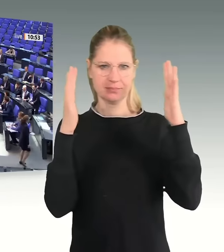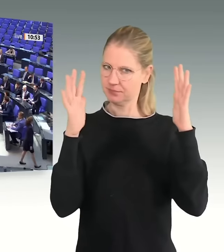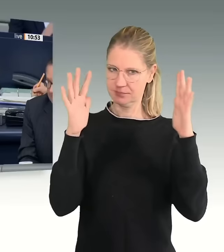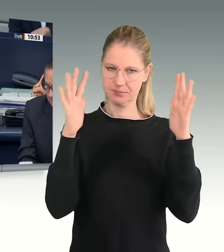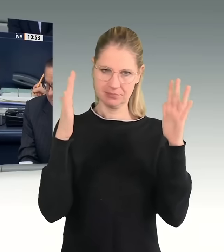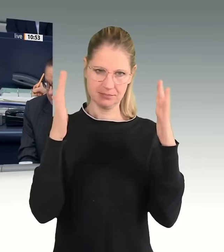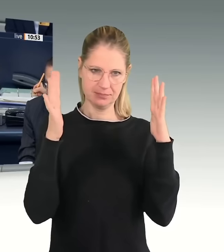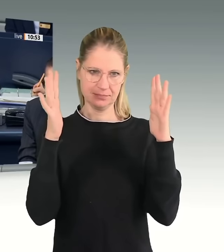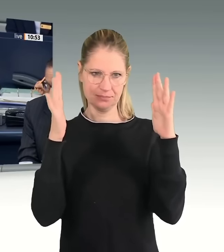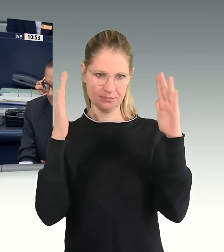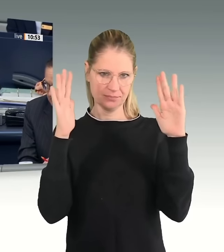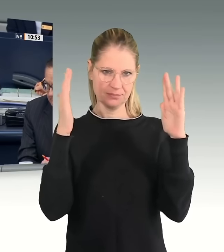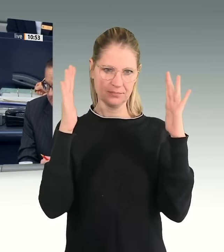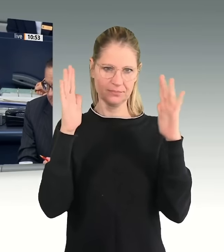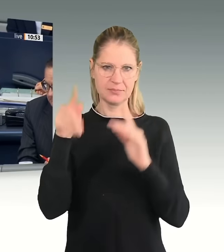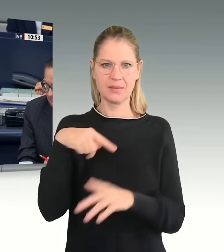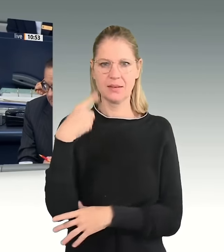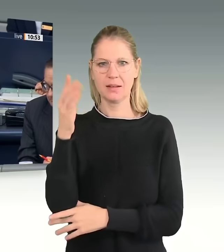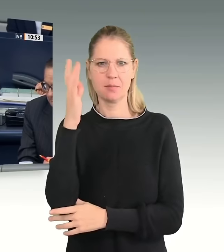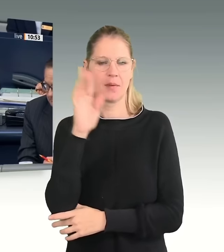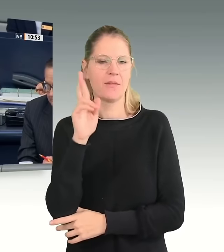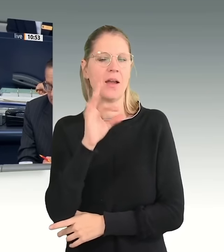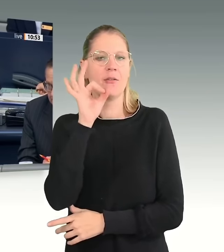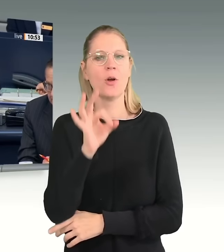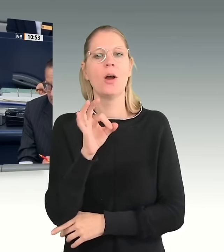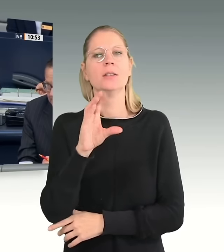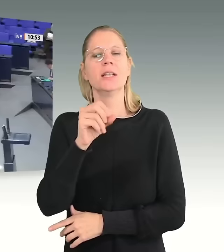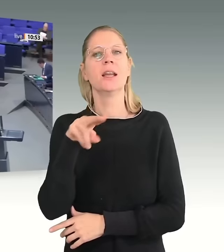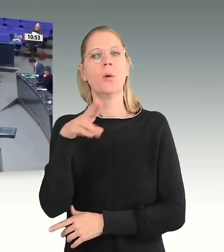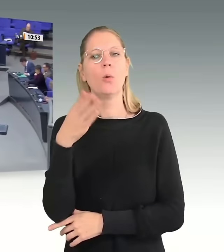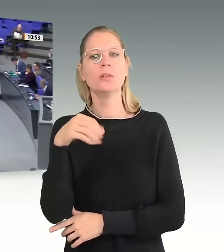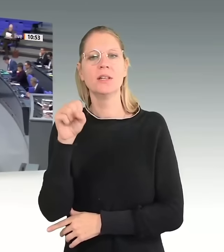Als Nächster hat das Wort für die CDU-CSU-Fraktion Maximilian Mörsburg.